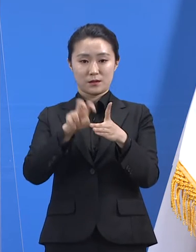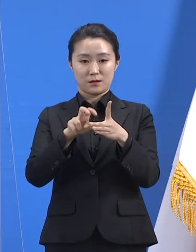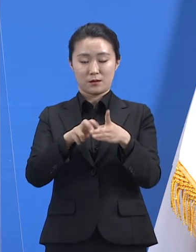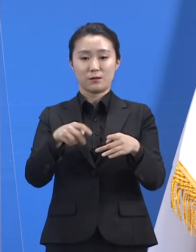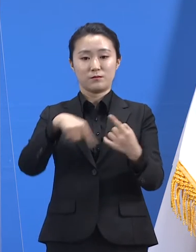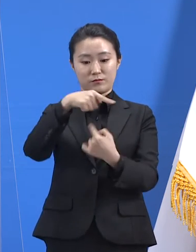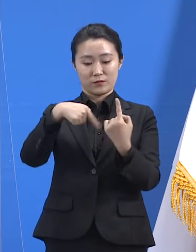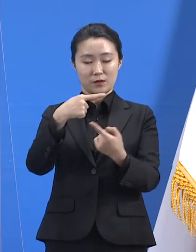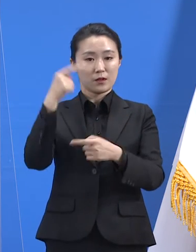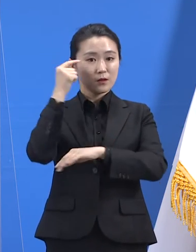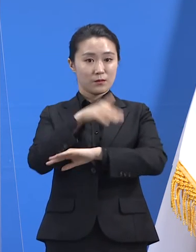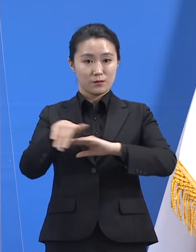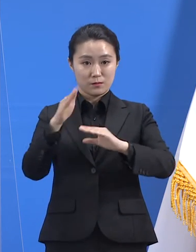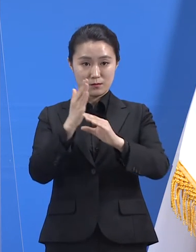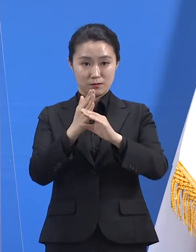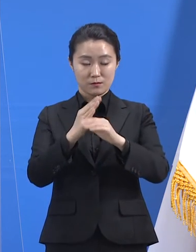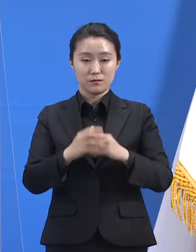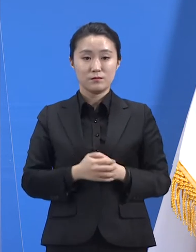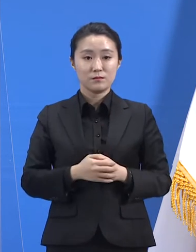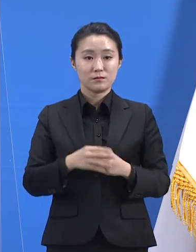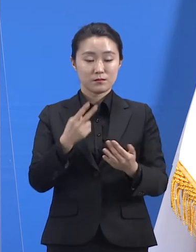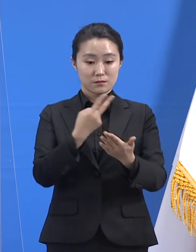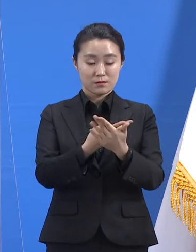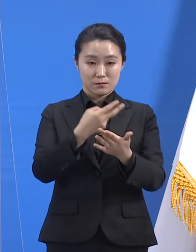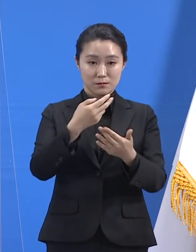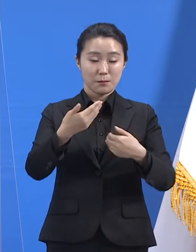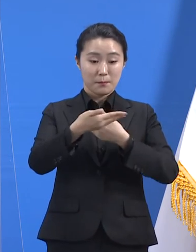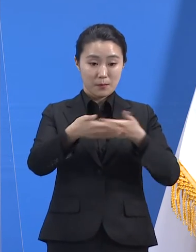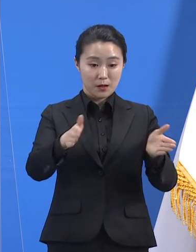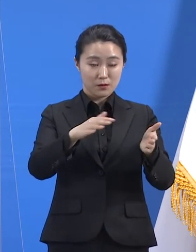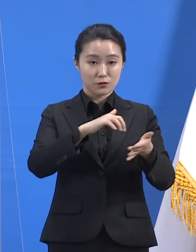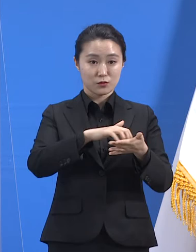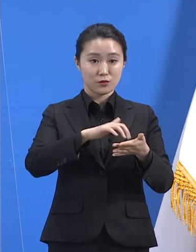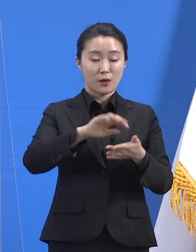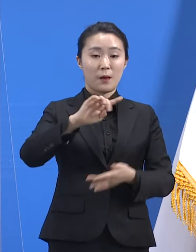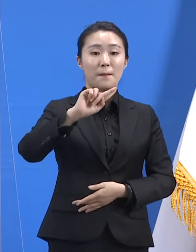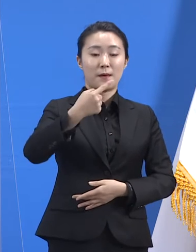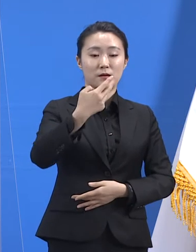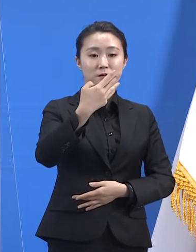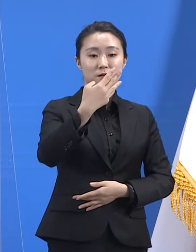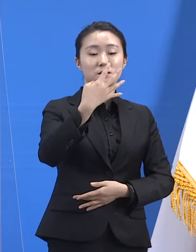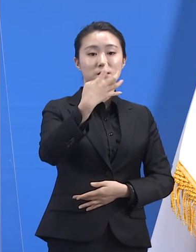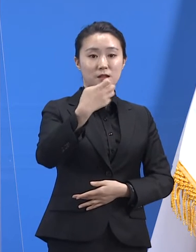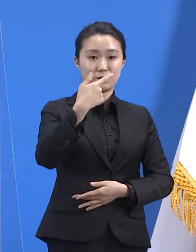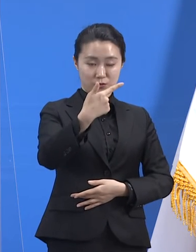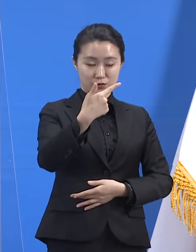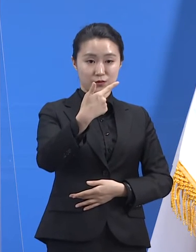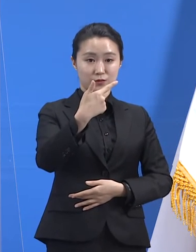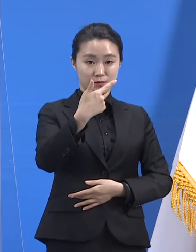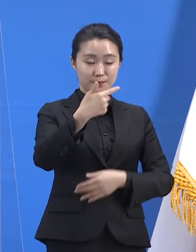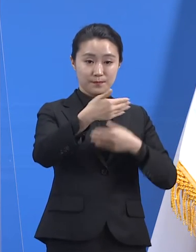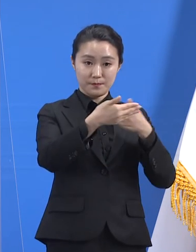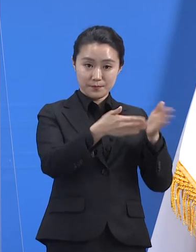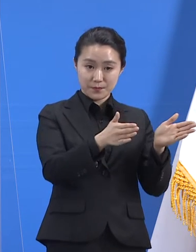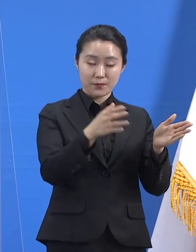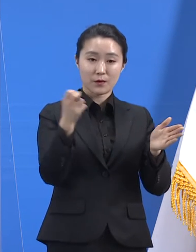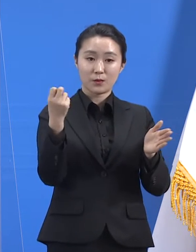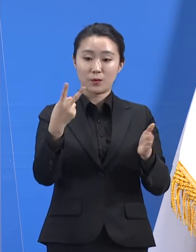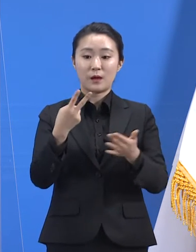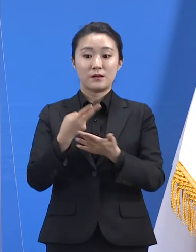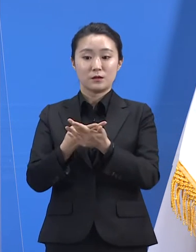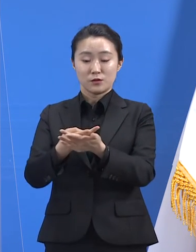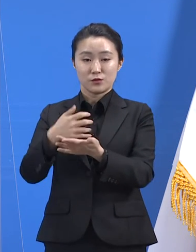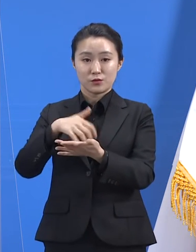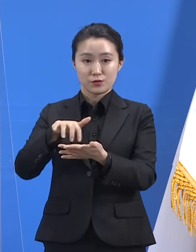병상 수는 146실, 사용 가능 인원은 286명이며 경기도의료원